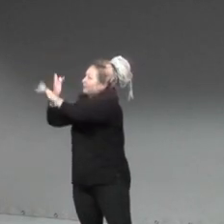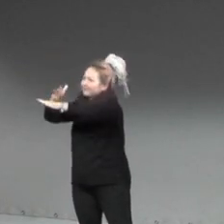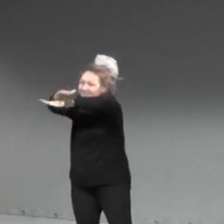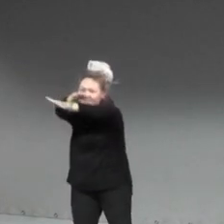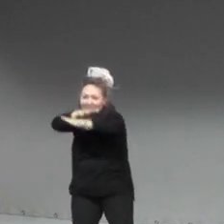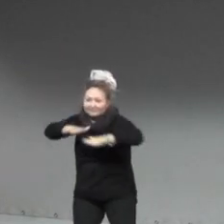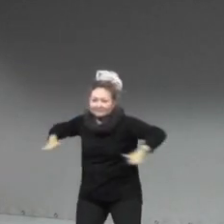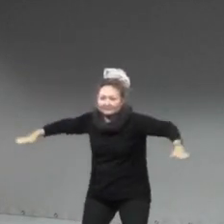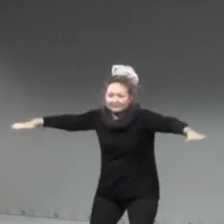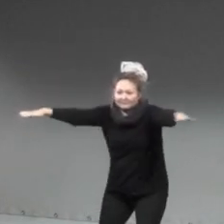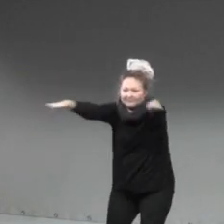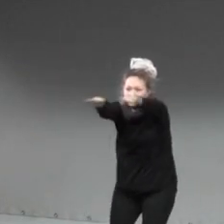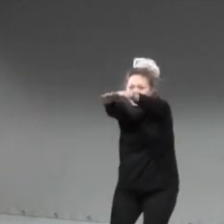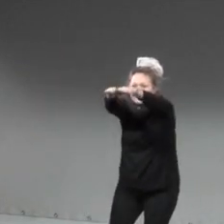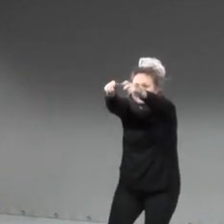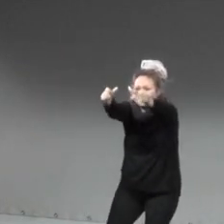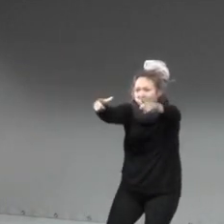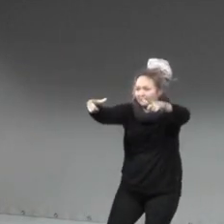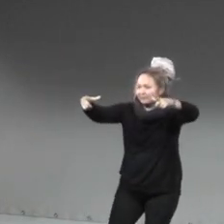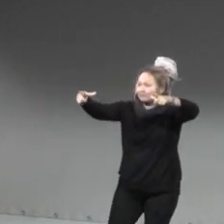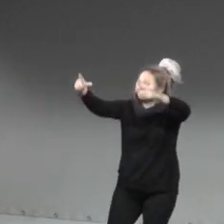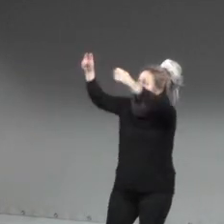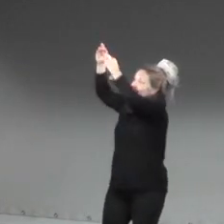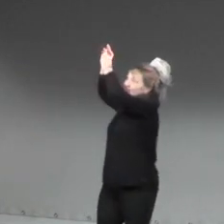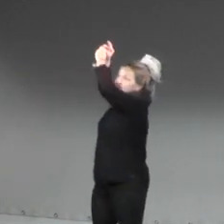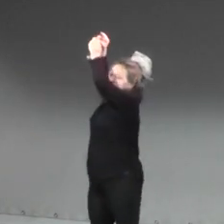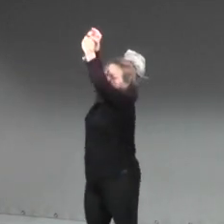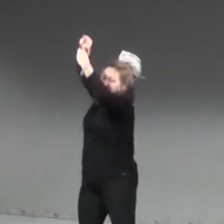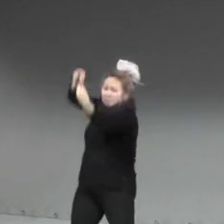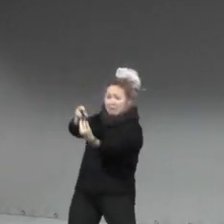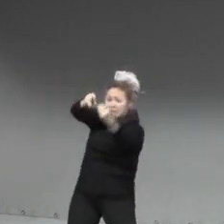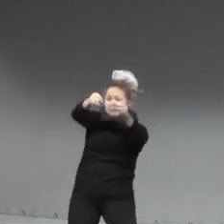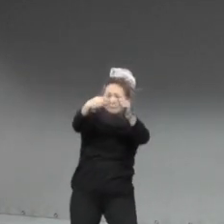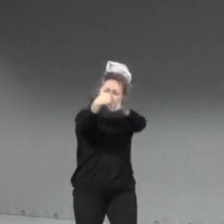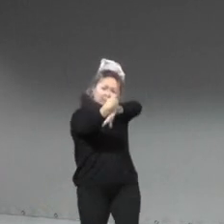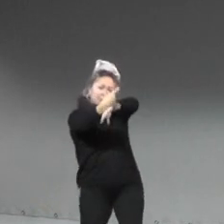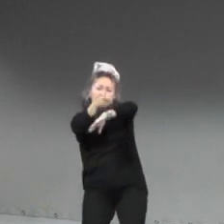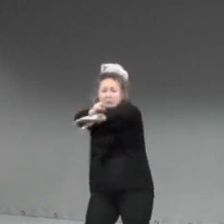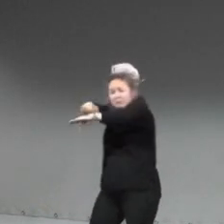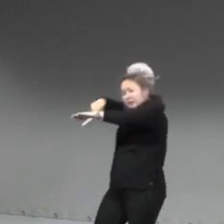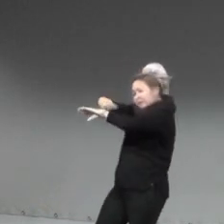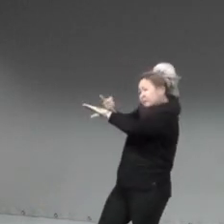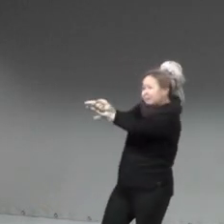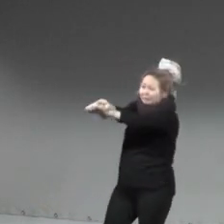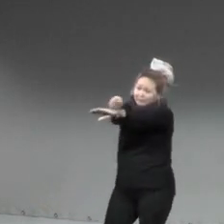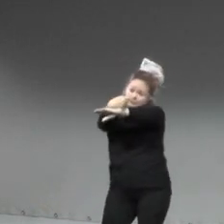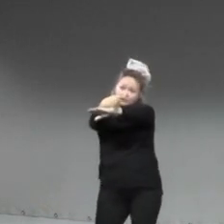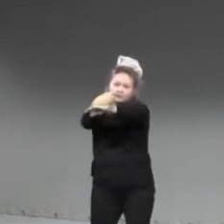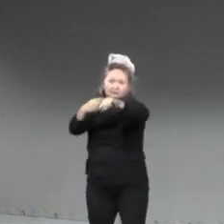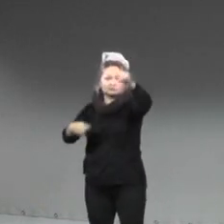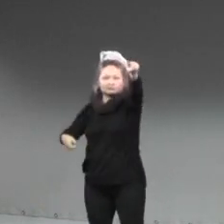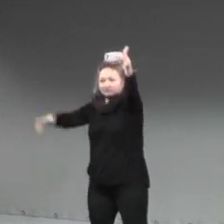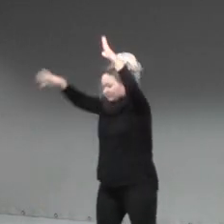Die Frau kümmert sich weiter.